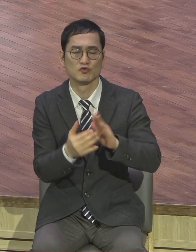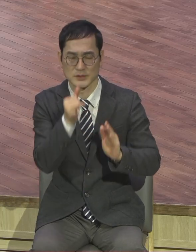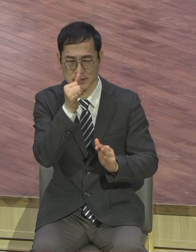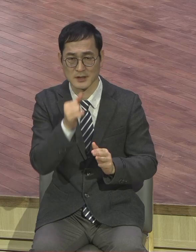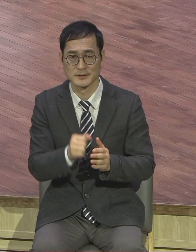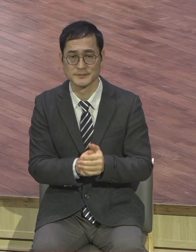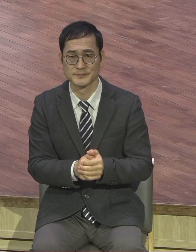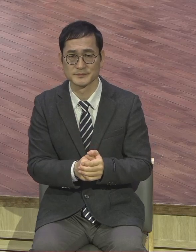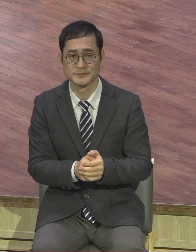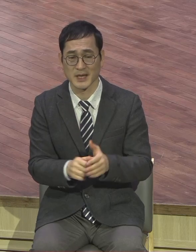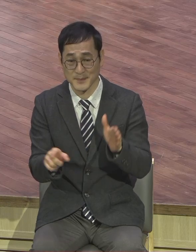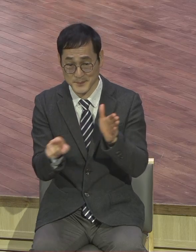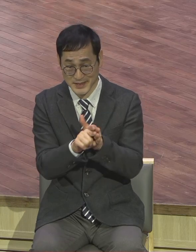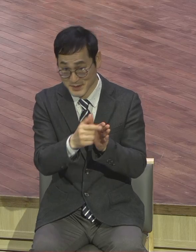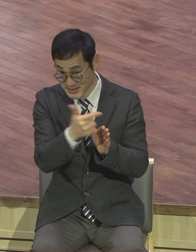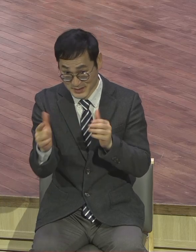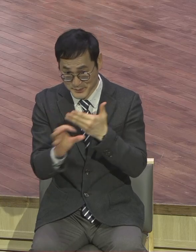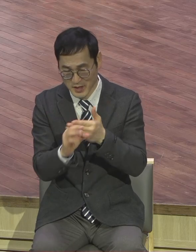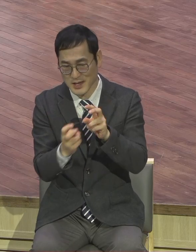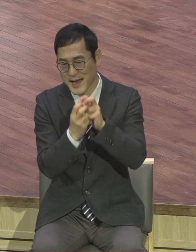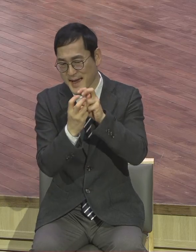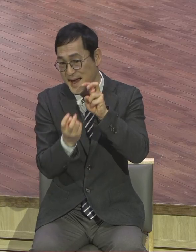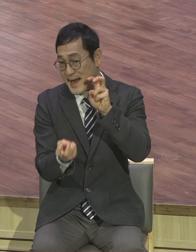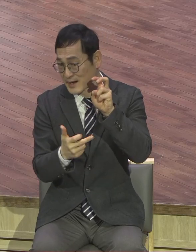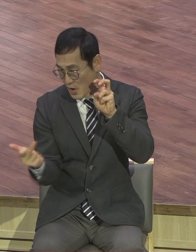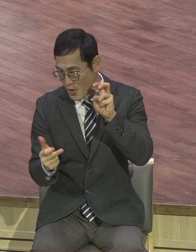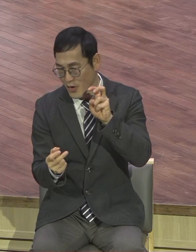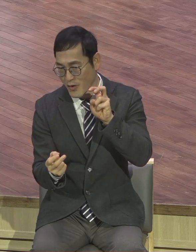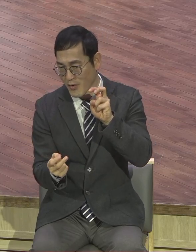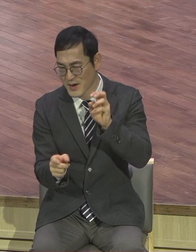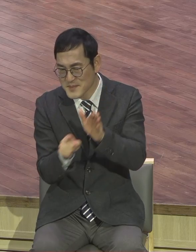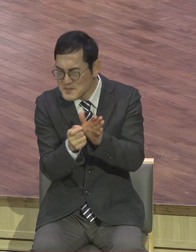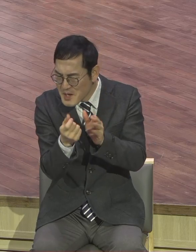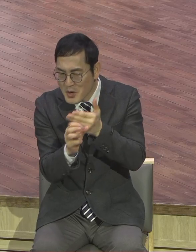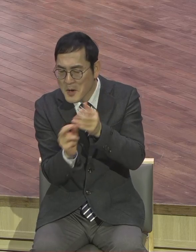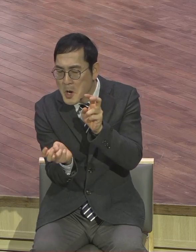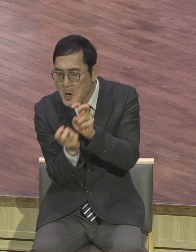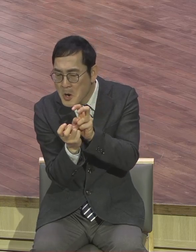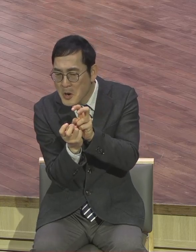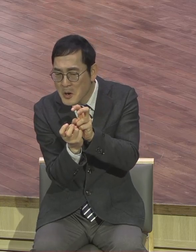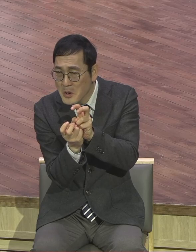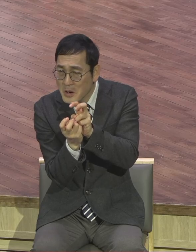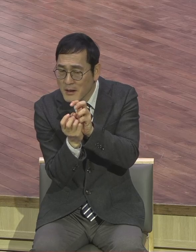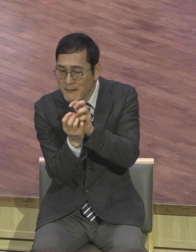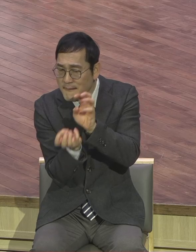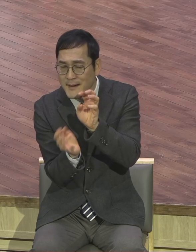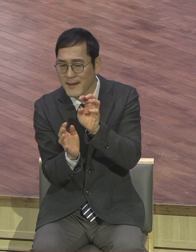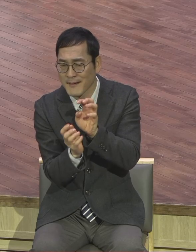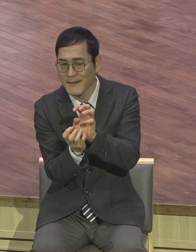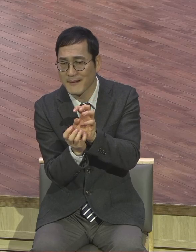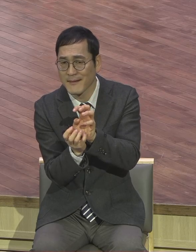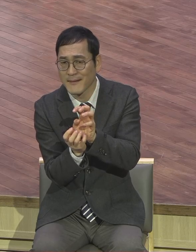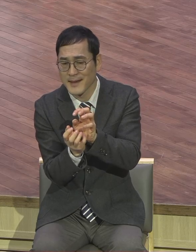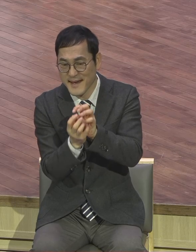응답받고 믿음이 적으면 저 응답밖에 못 받아요. 믿음과 기도의 입을 크게 열고 날마다